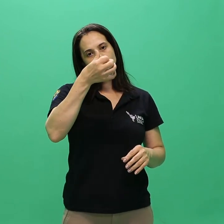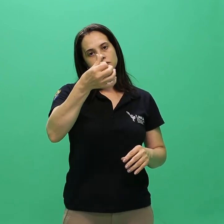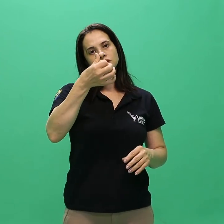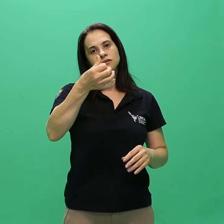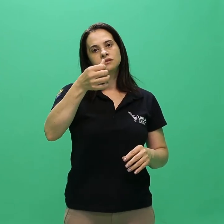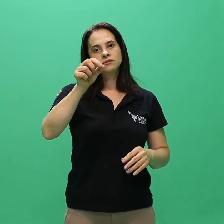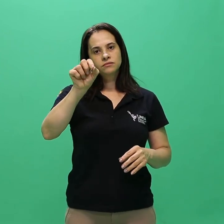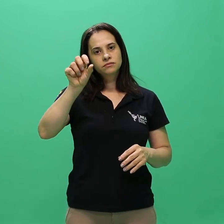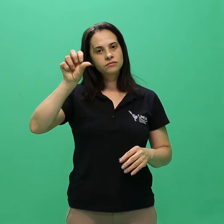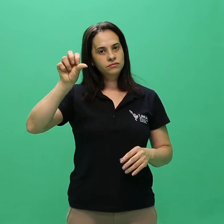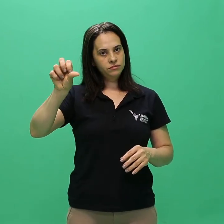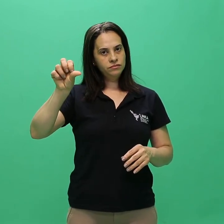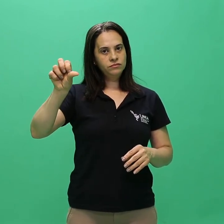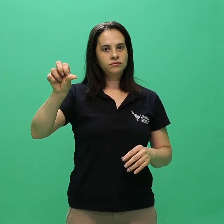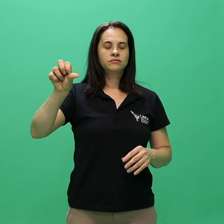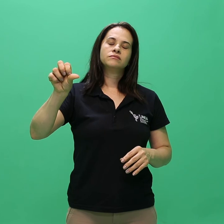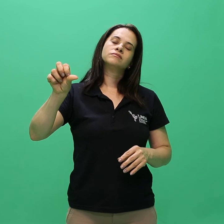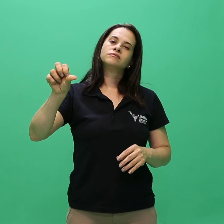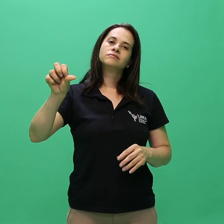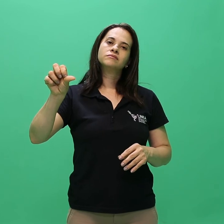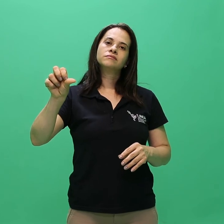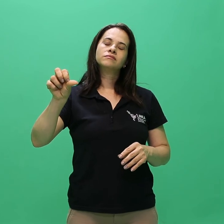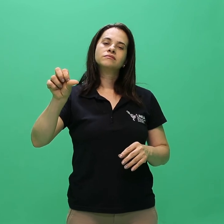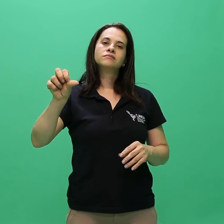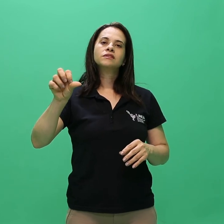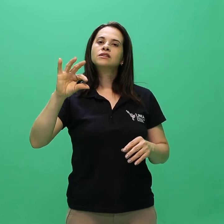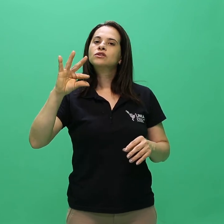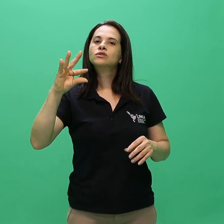6.9.1